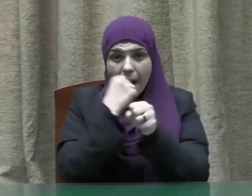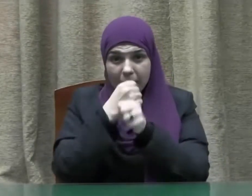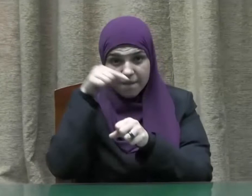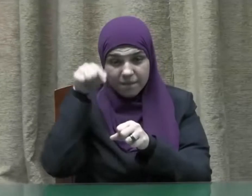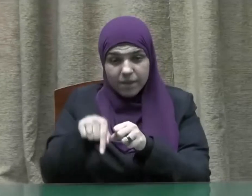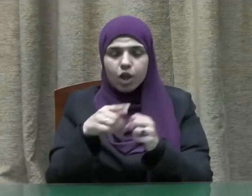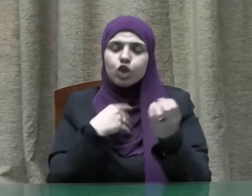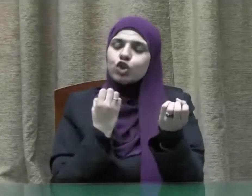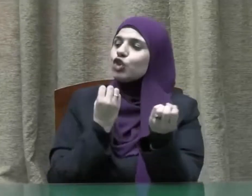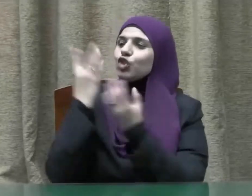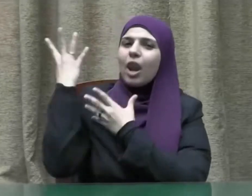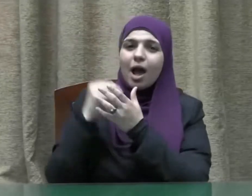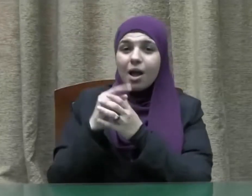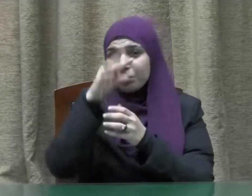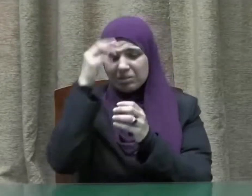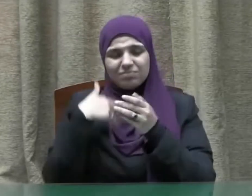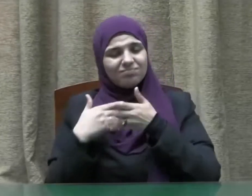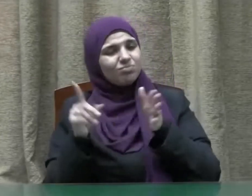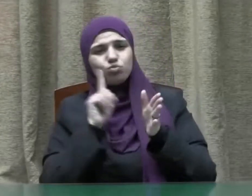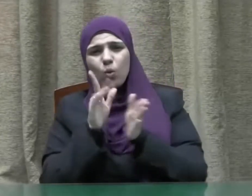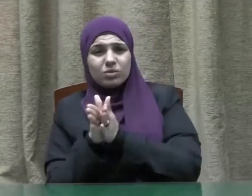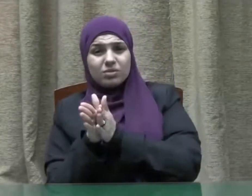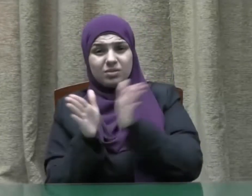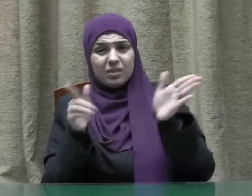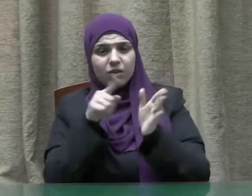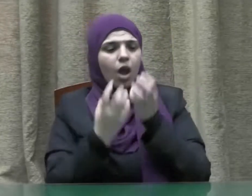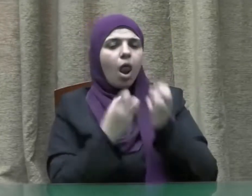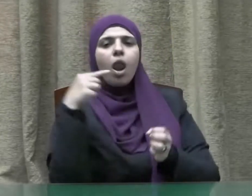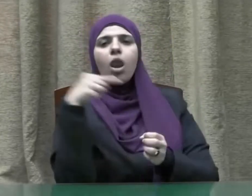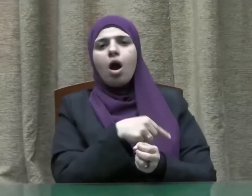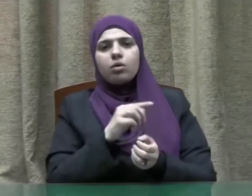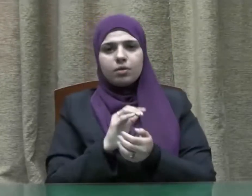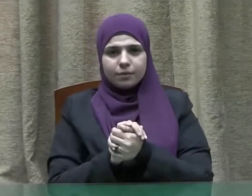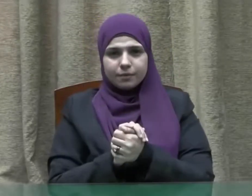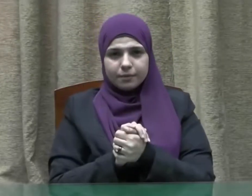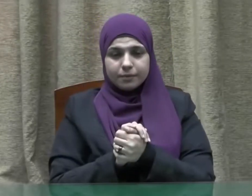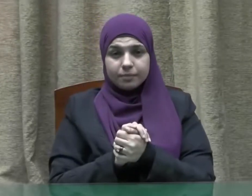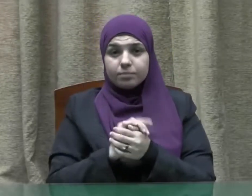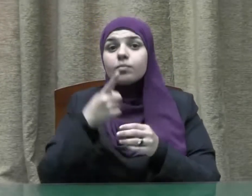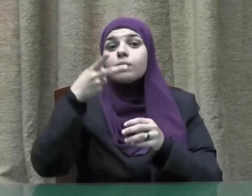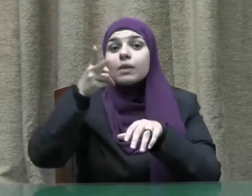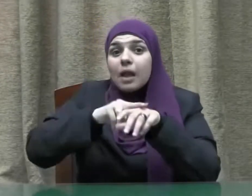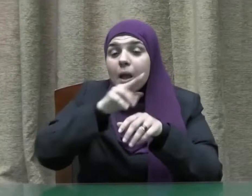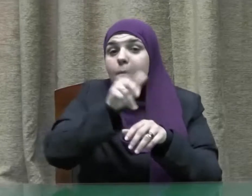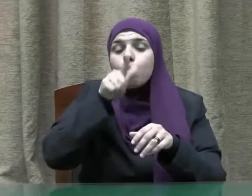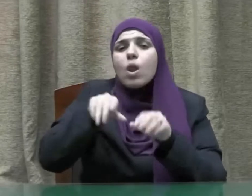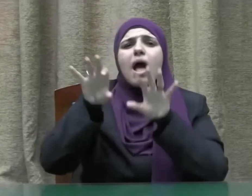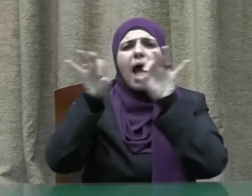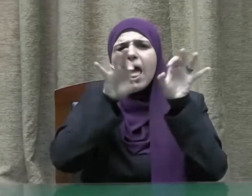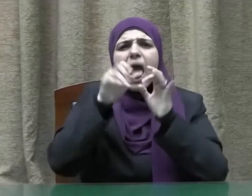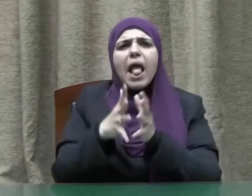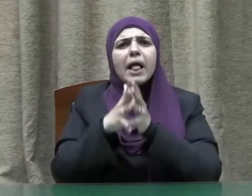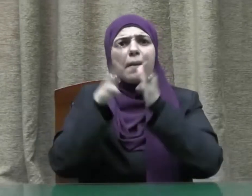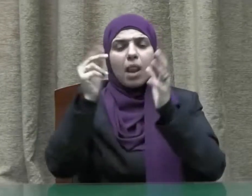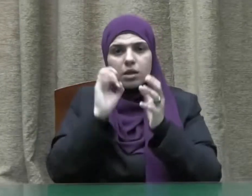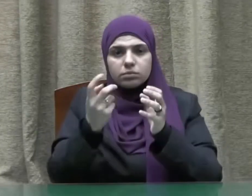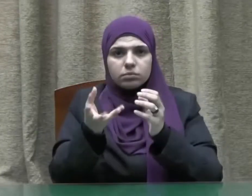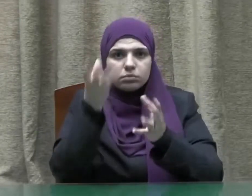بهن دخل الجنة ومن تركهن دخل النار ولقد كان من الآيات الكبرى